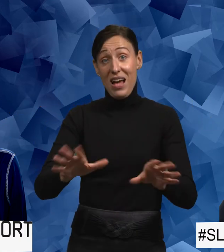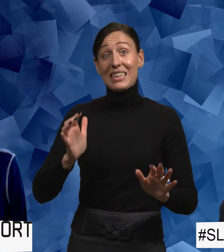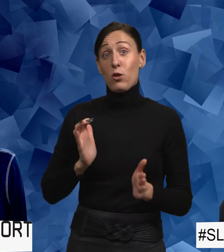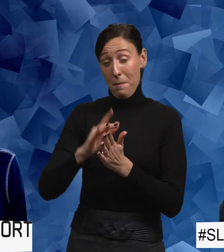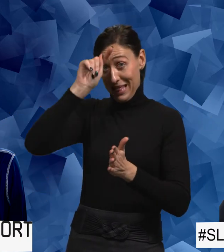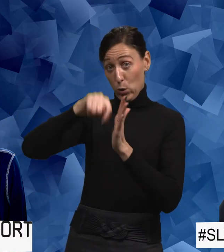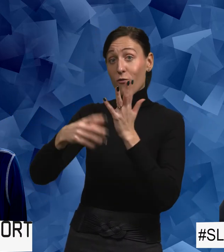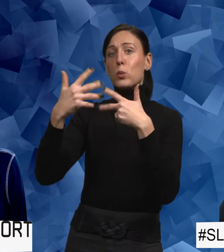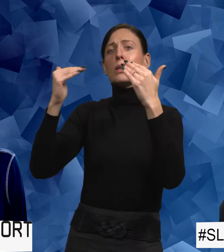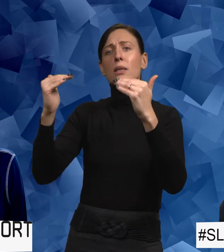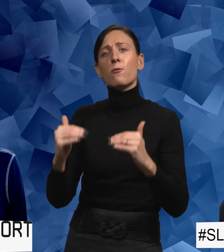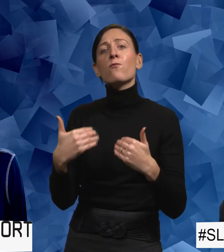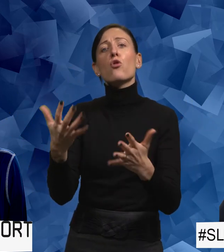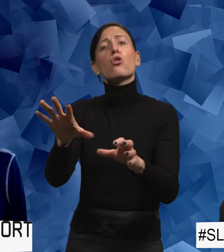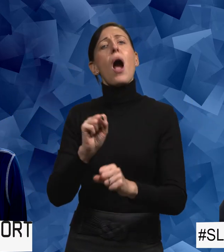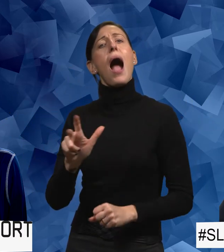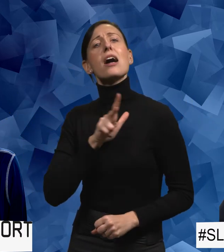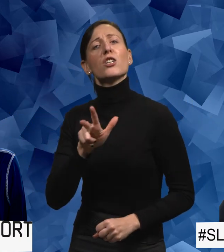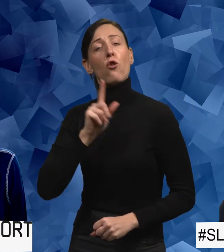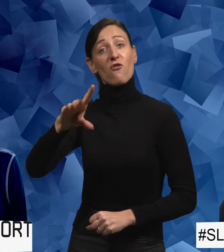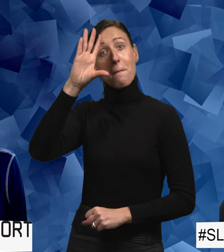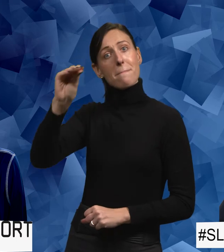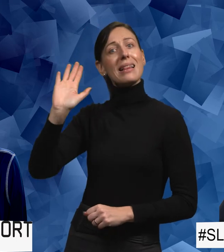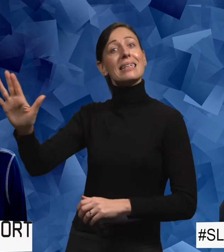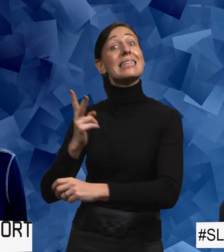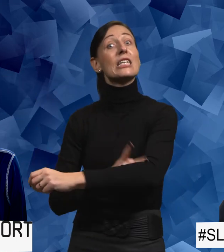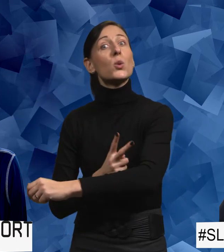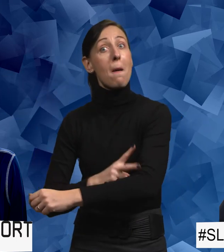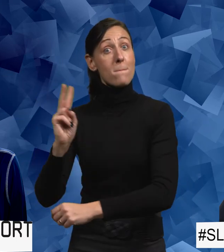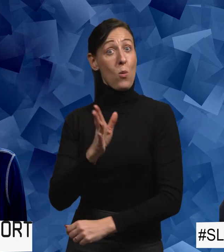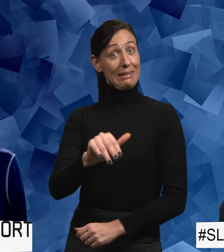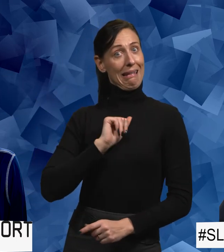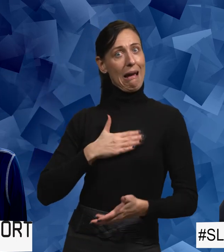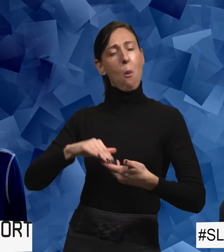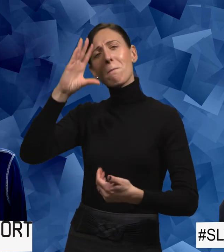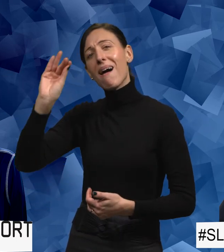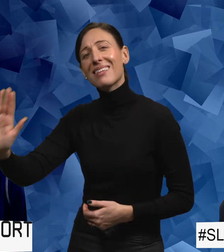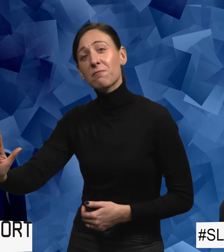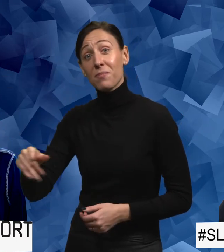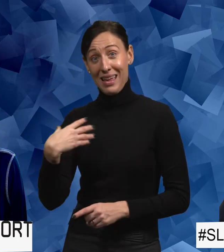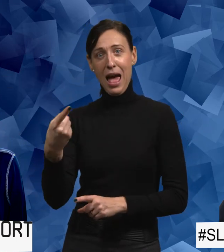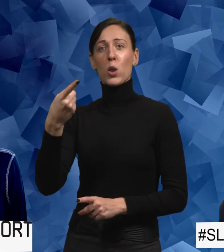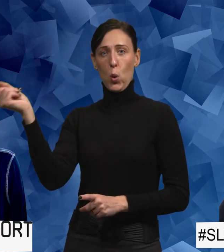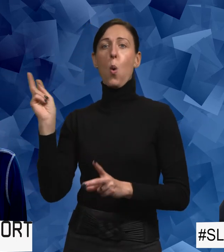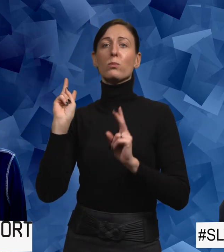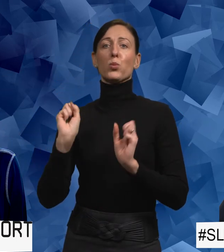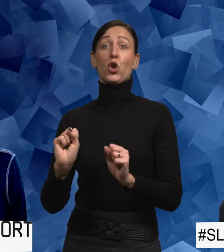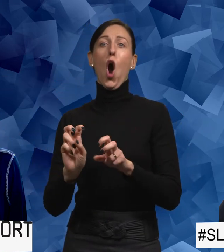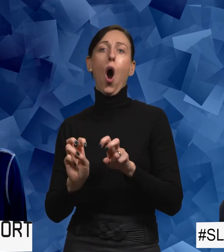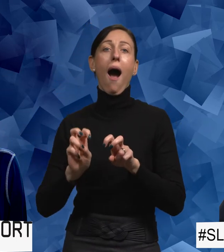intellektuell funktionsnedsättning får ta ansvar för människors sexualitet. Både sin egen och människors. Det är de som ska resa sig upp från en